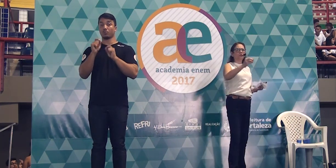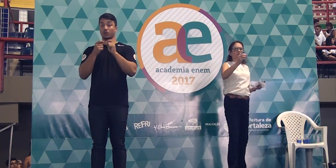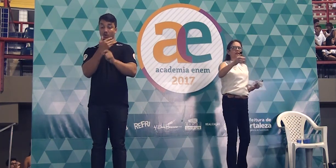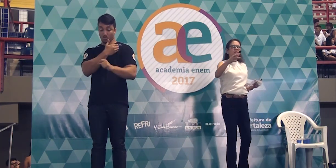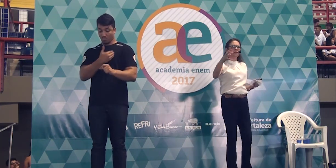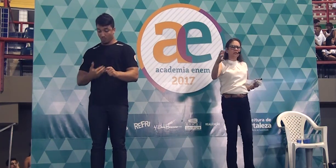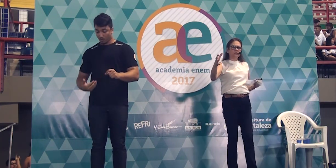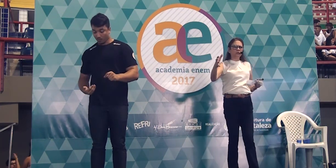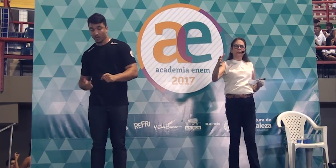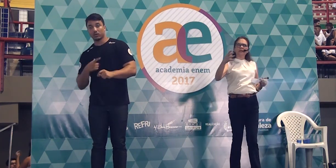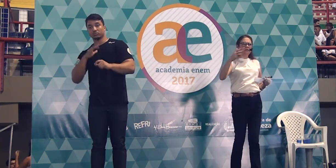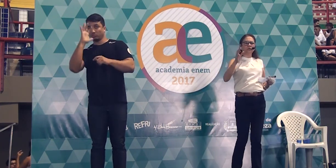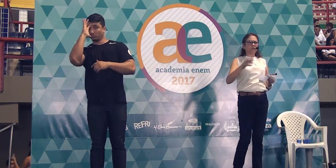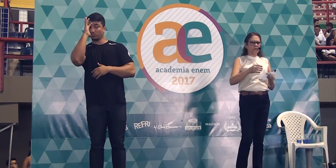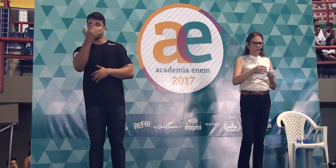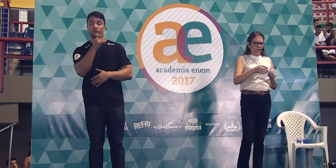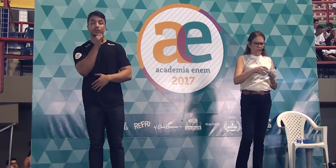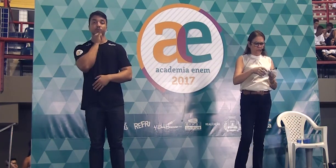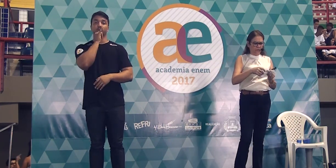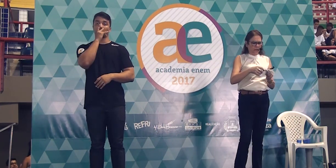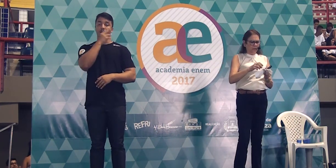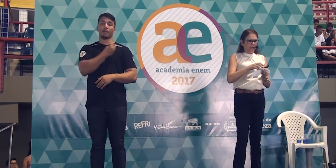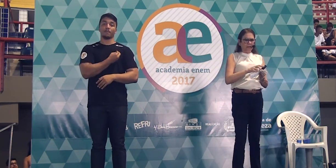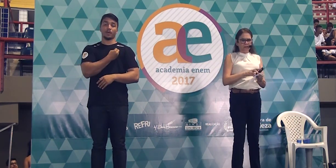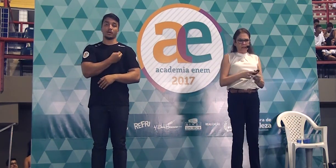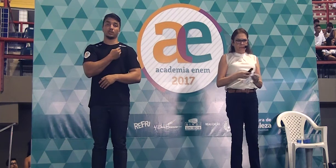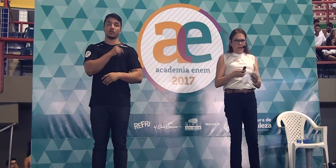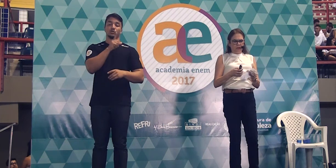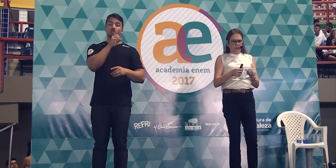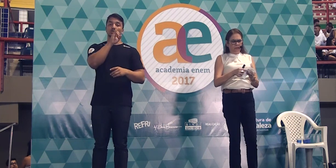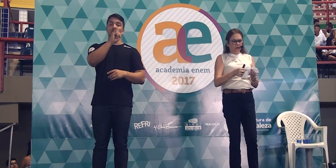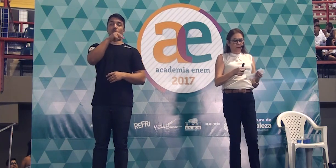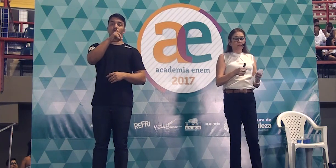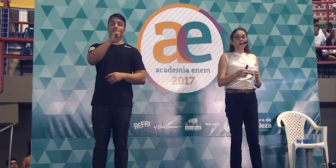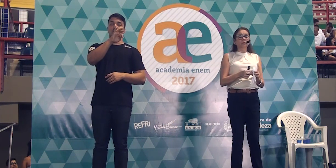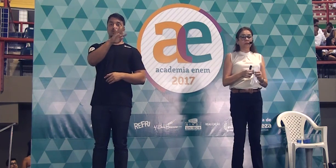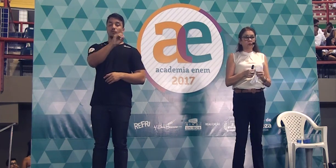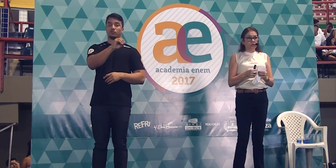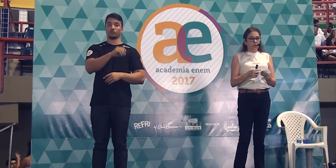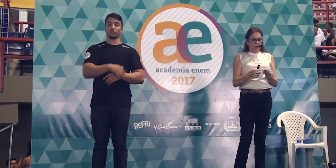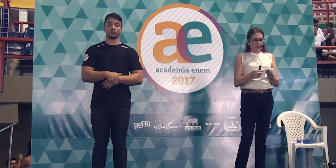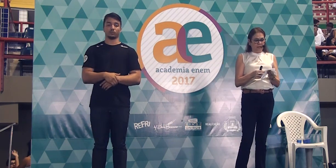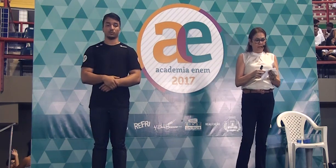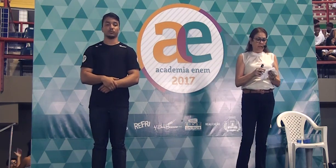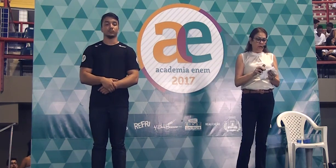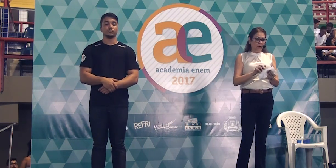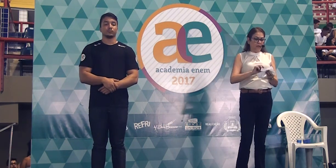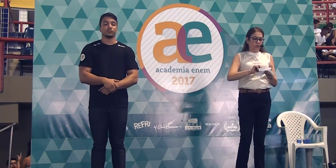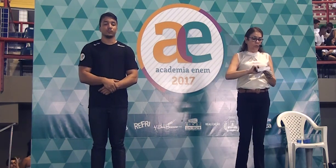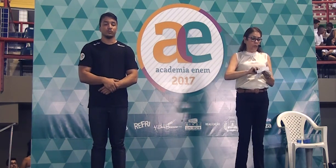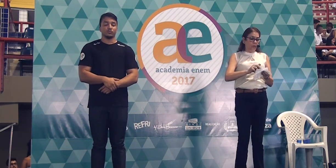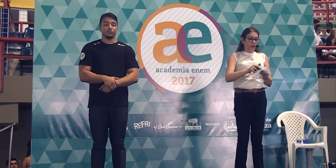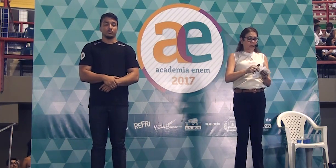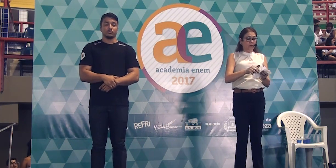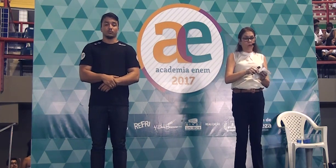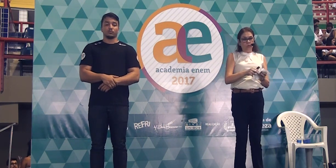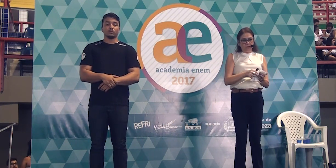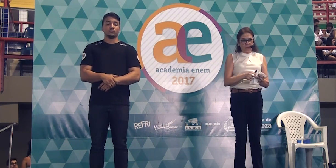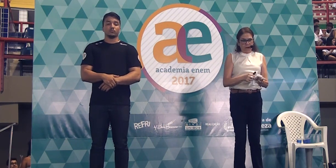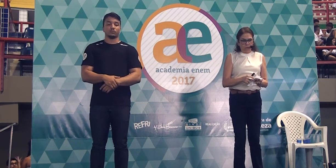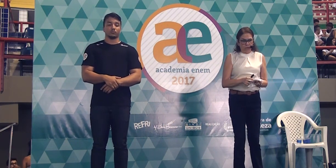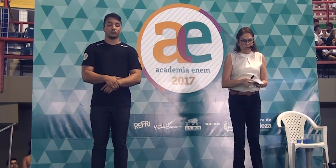governo faça isso. Presente o indicativo. Sem problema. Vamos continuar aqui e eu retomo